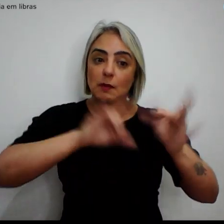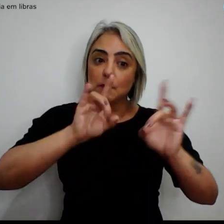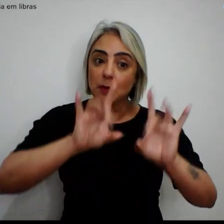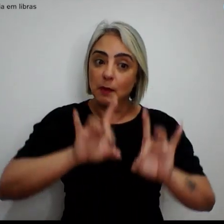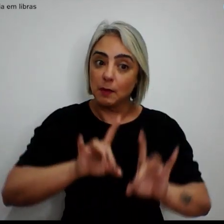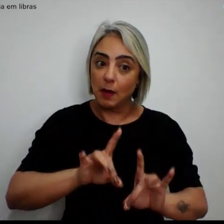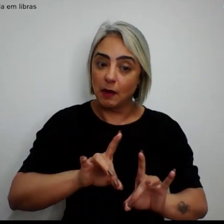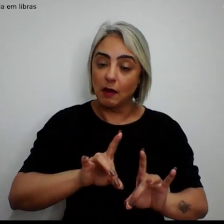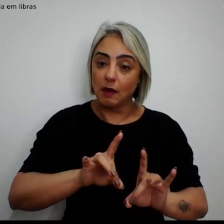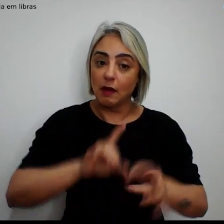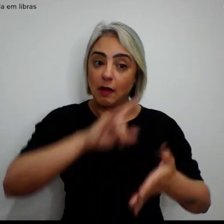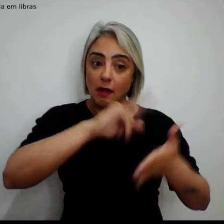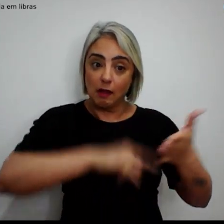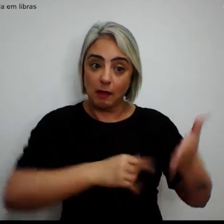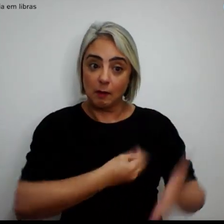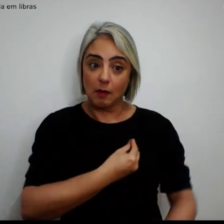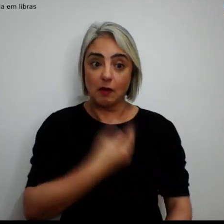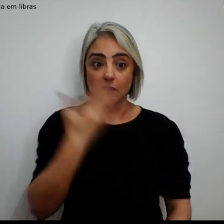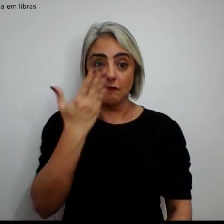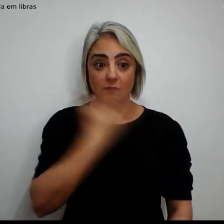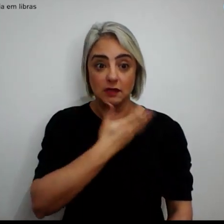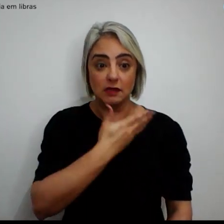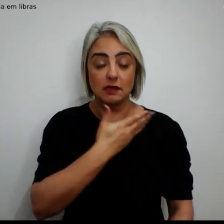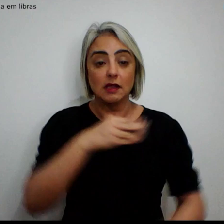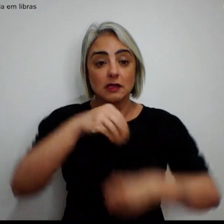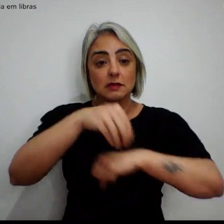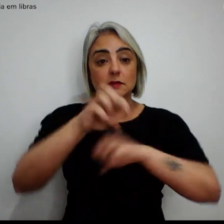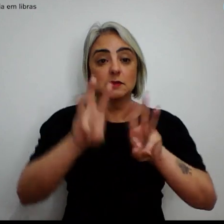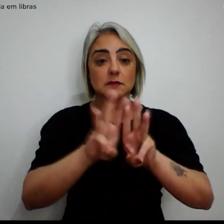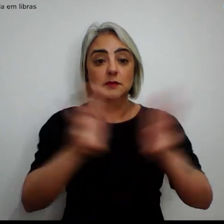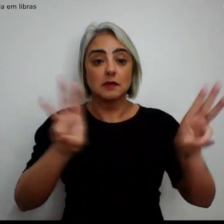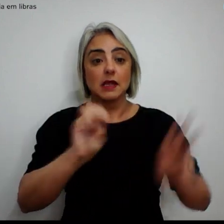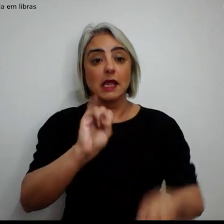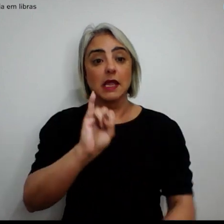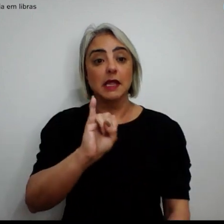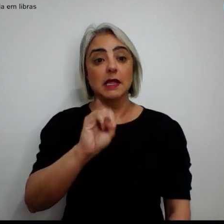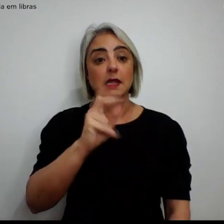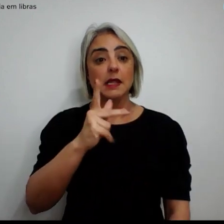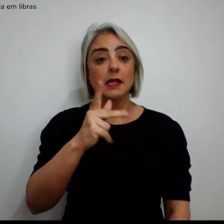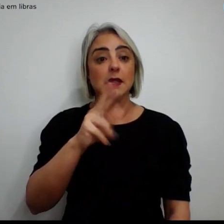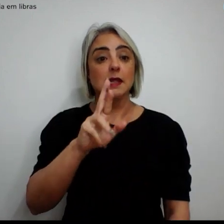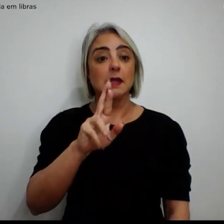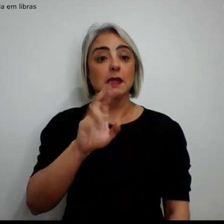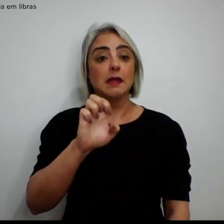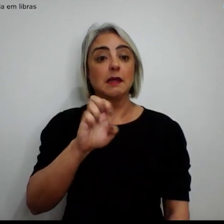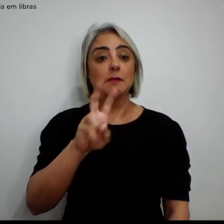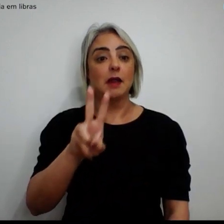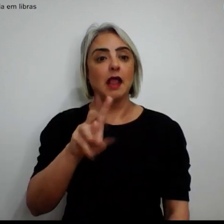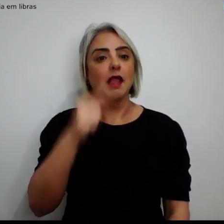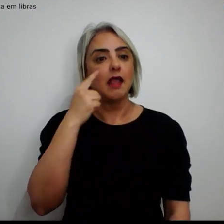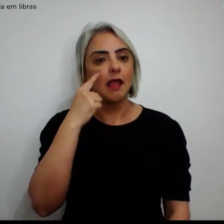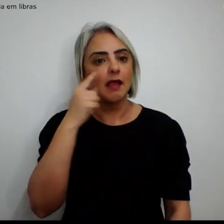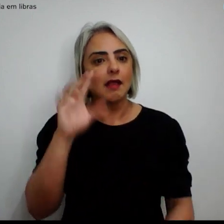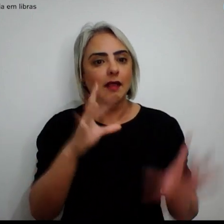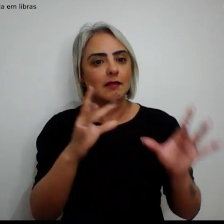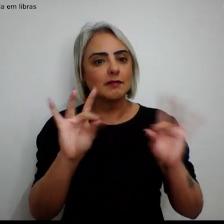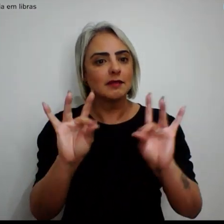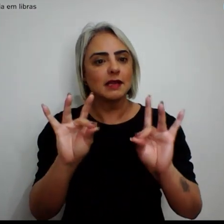de atestado de vida disponível no site do IPREV. Clique para baixar o aplicativo